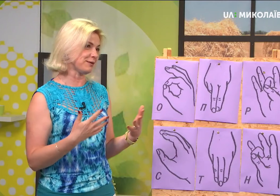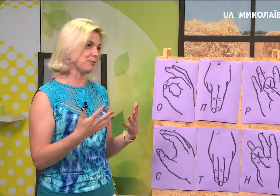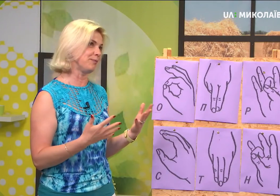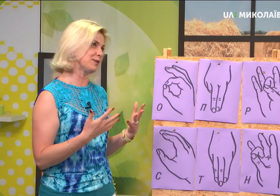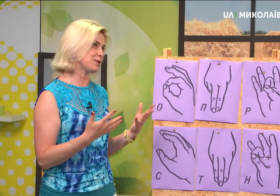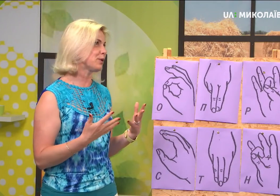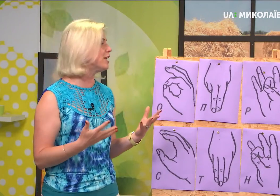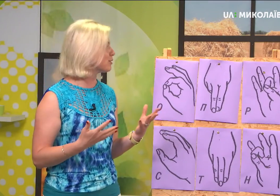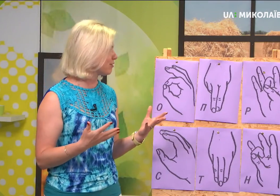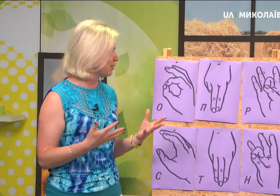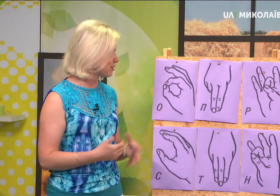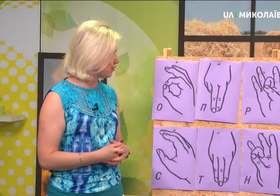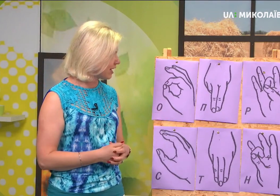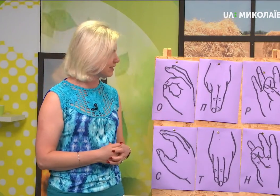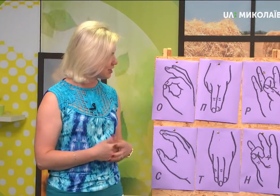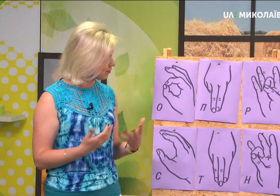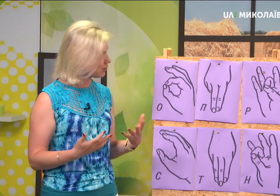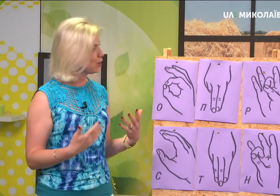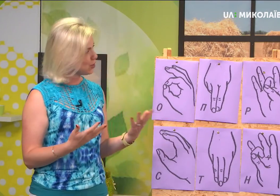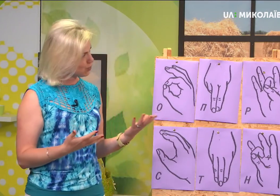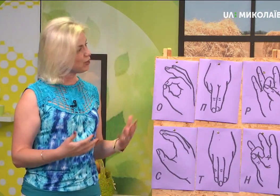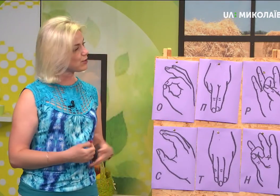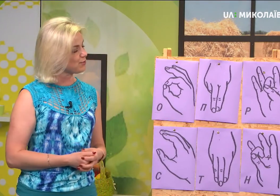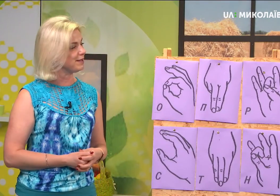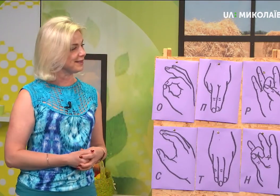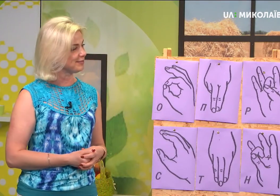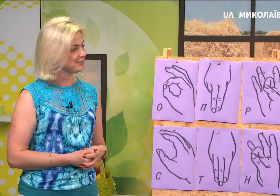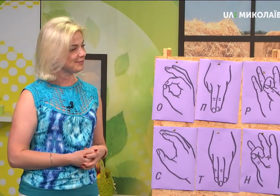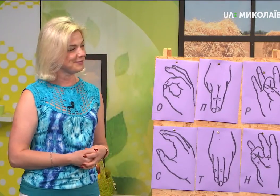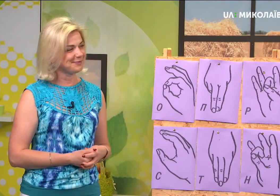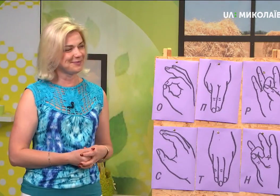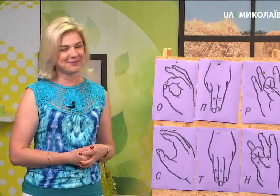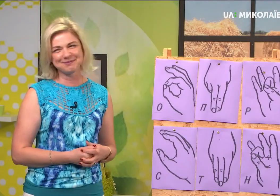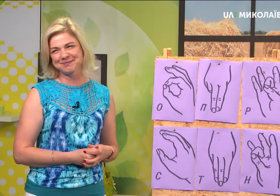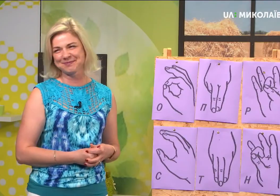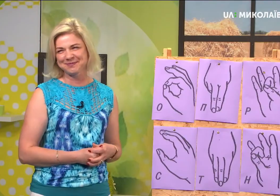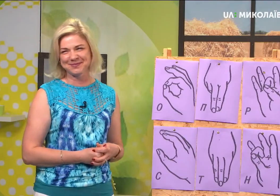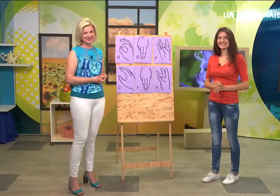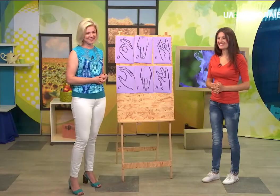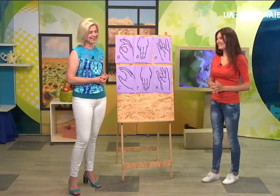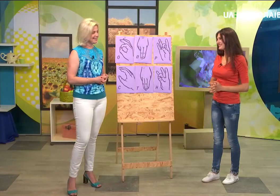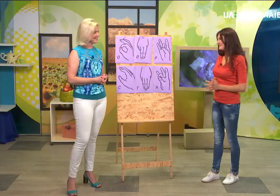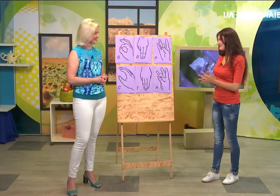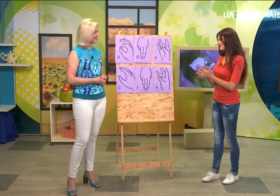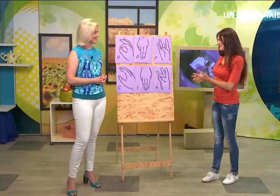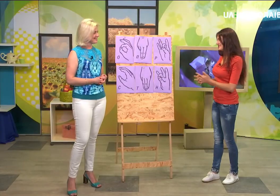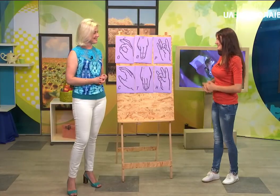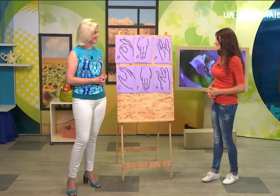спокійно з вами розмовляти, не швидко, щоб ви розуміли. Круто. Дякую вам, що ви до нас завітали.